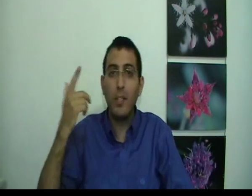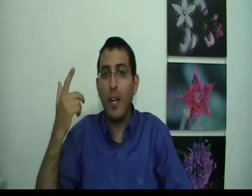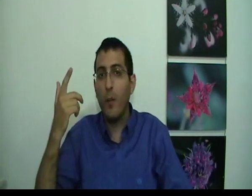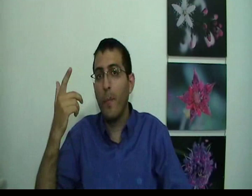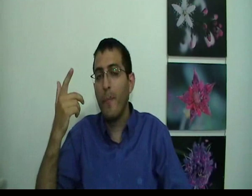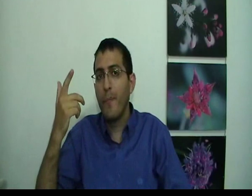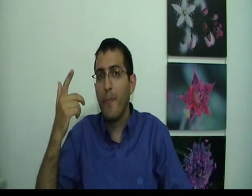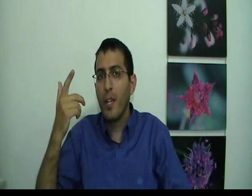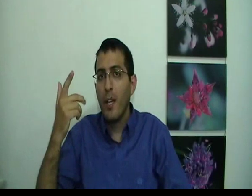לחלום